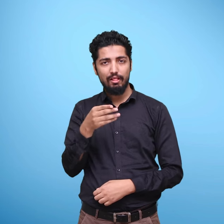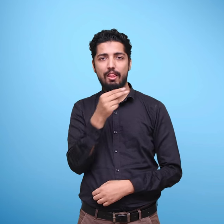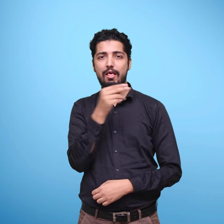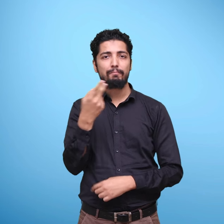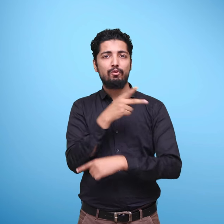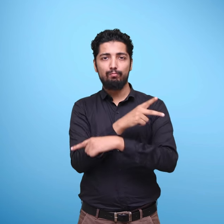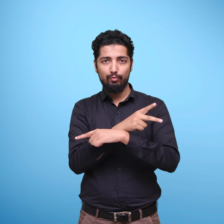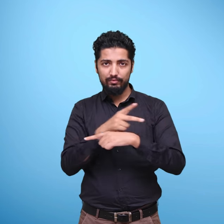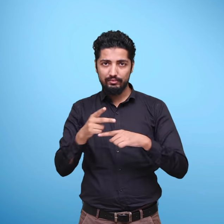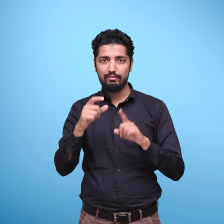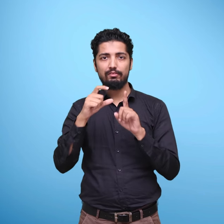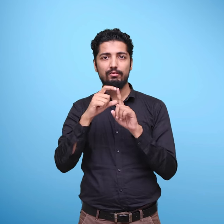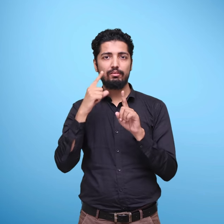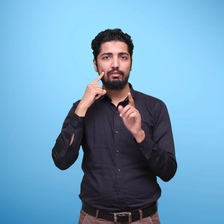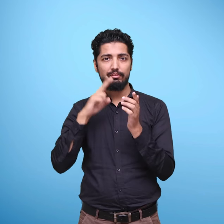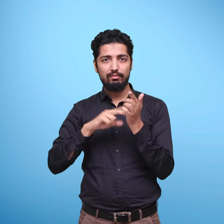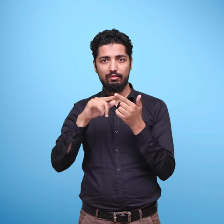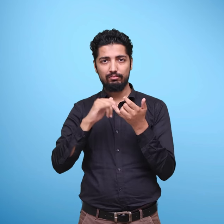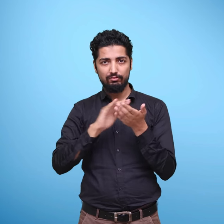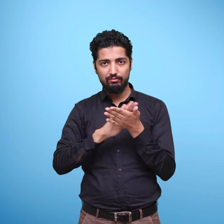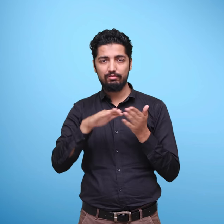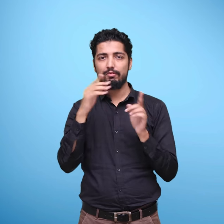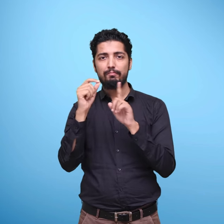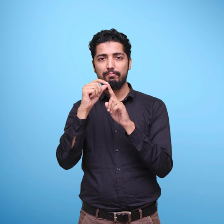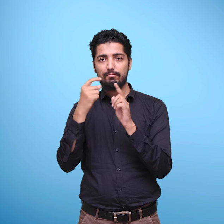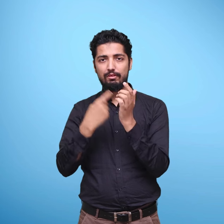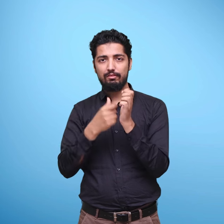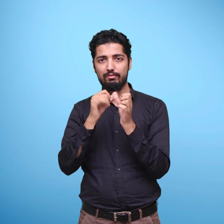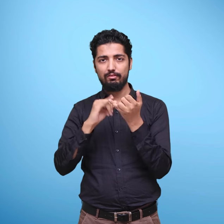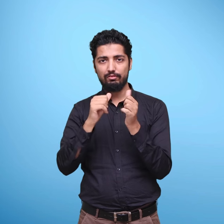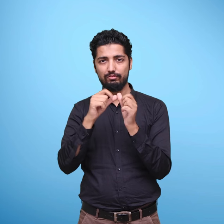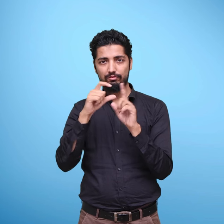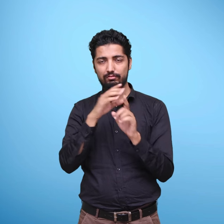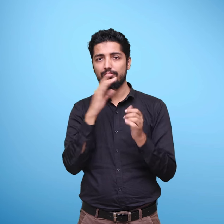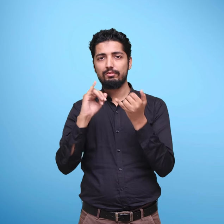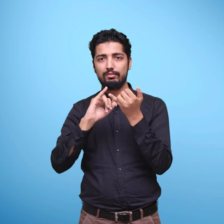निदेशक राष्ट्रिय शैक्षिक अनुसंधान और प्रशिक्षन परिशद